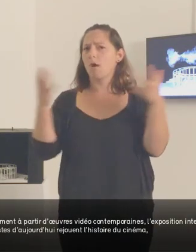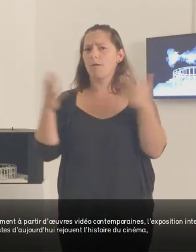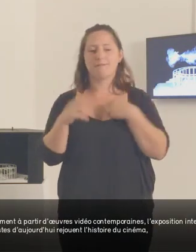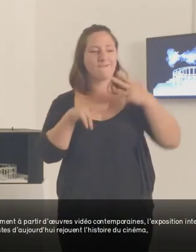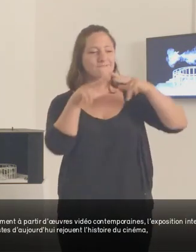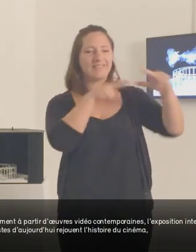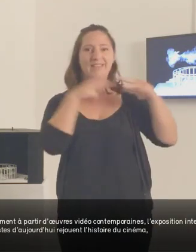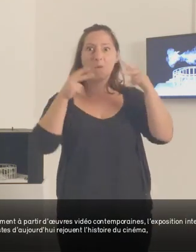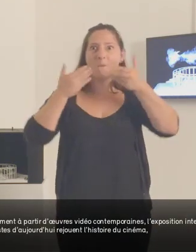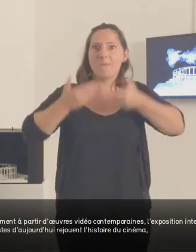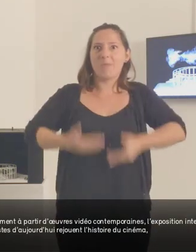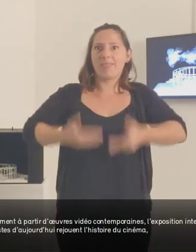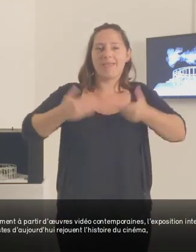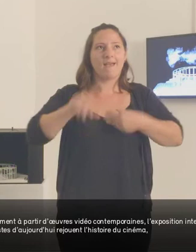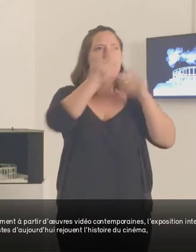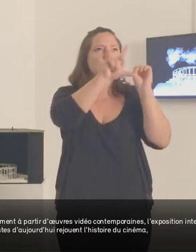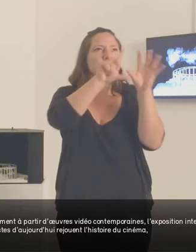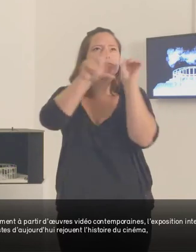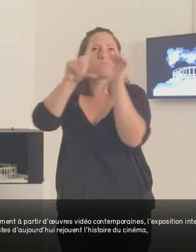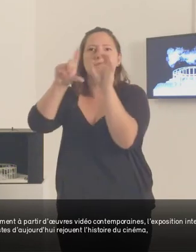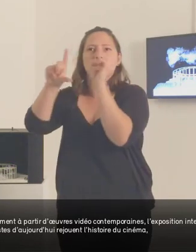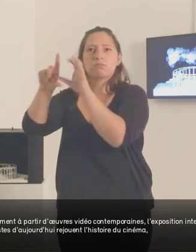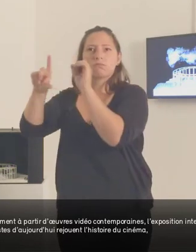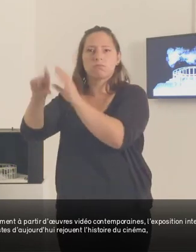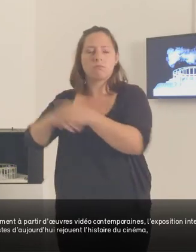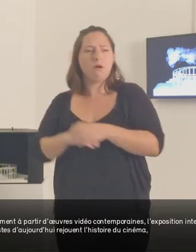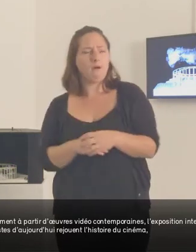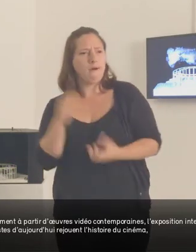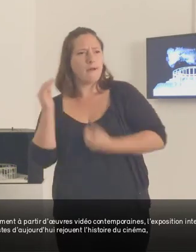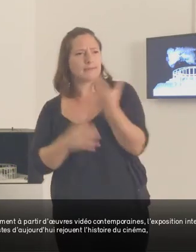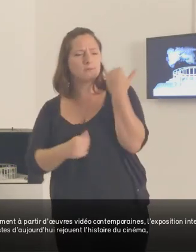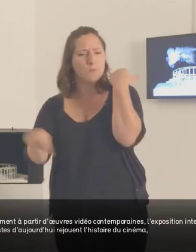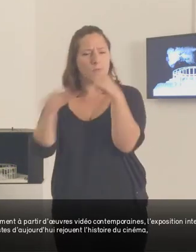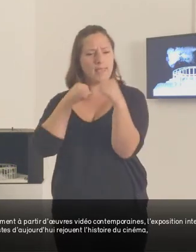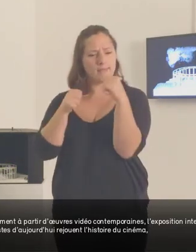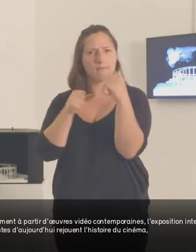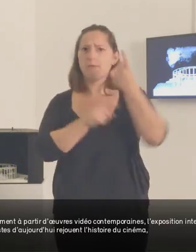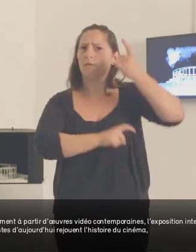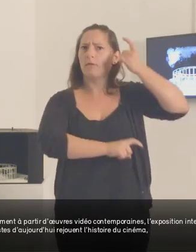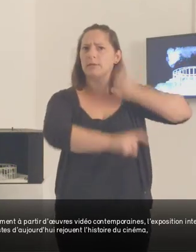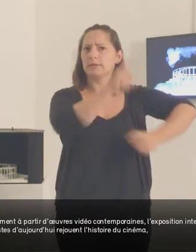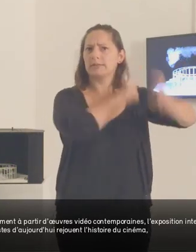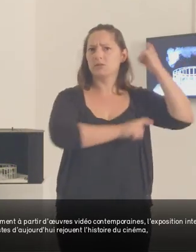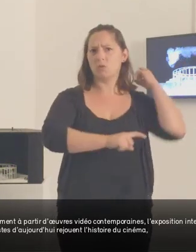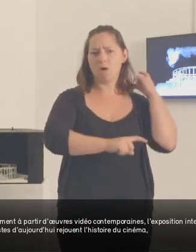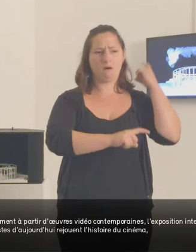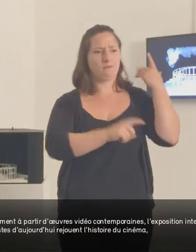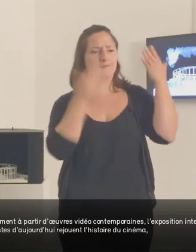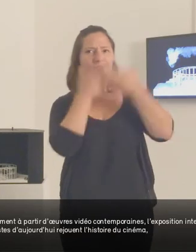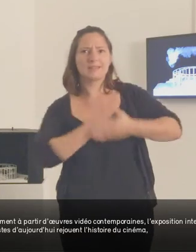Conçue exclusivement à partir d'œuvres vidéo contemporaines, l'exposition interroge comment les artistes d'aujourd'hui rejouent l